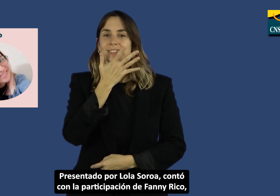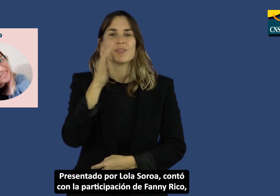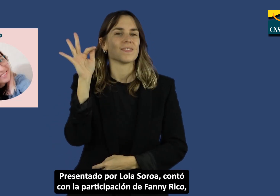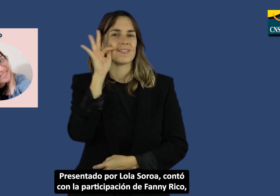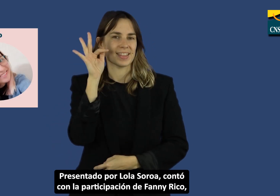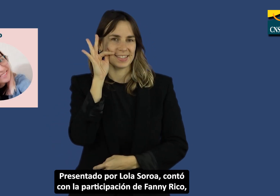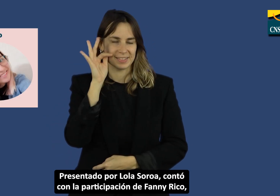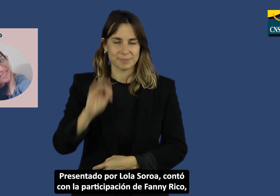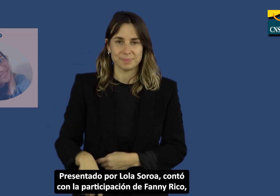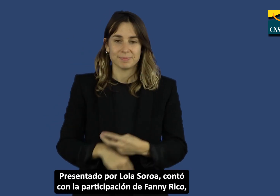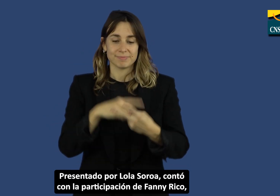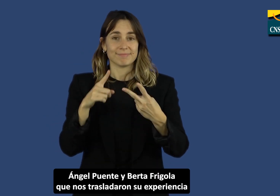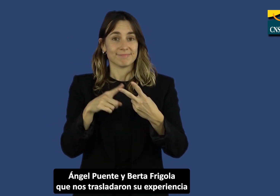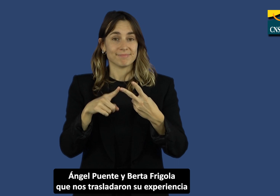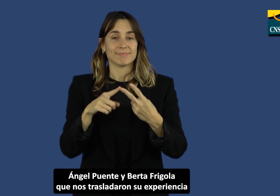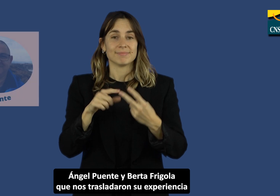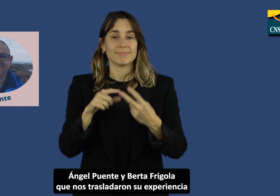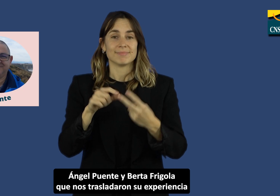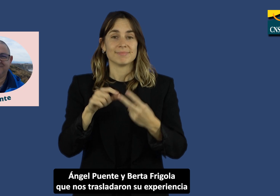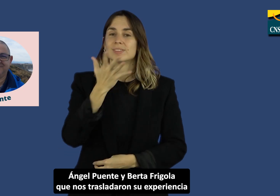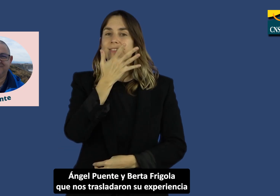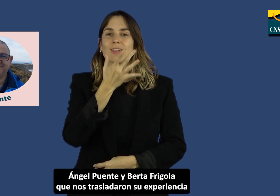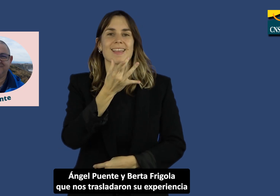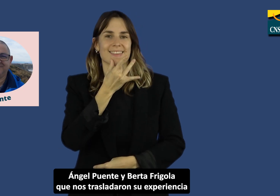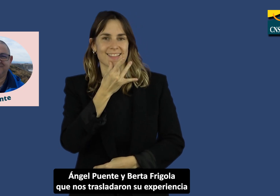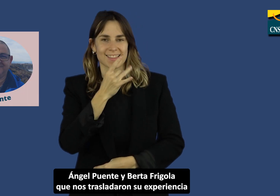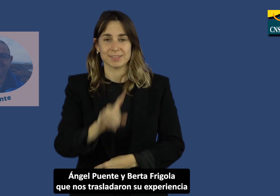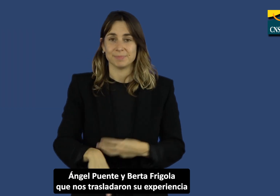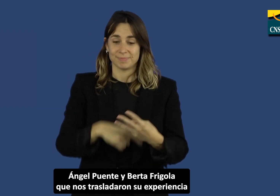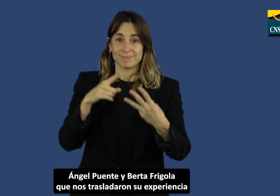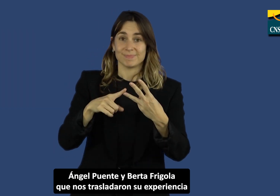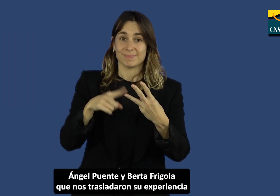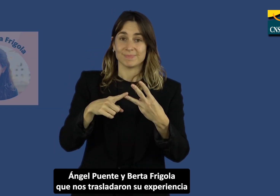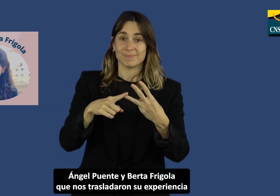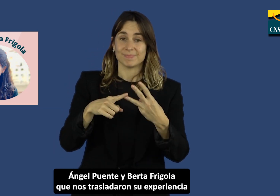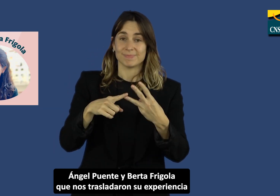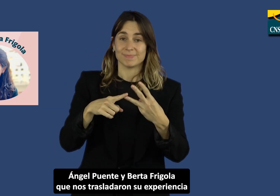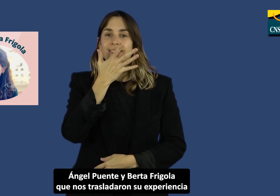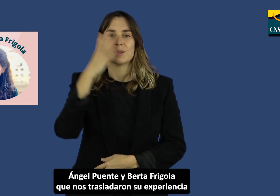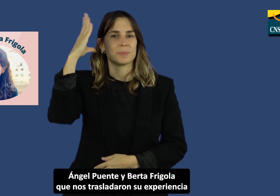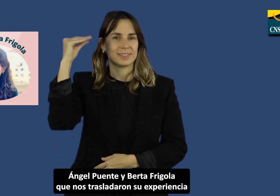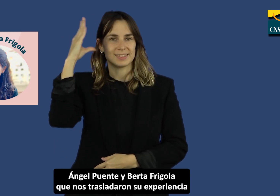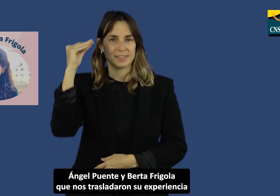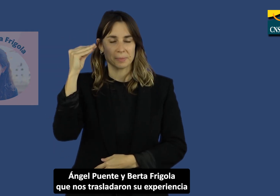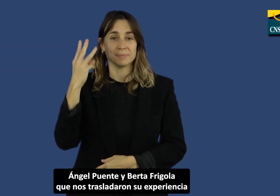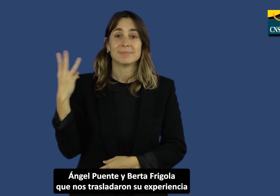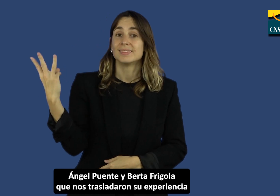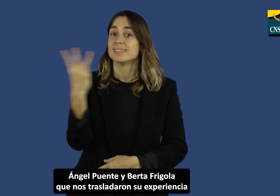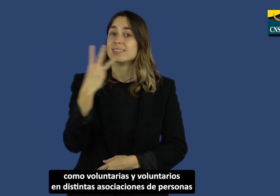Ángel Puente y Berta Frigola, que nos trasladaron su experiencia